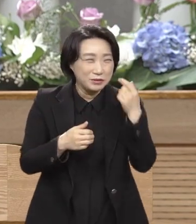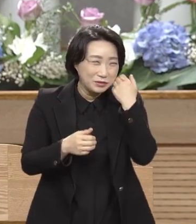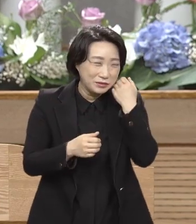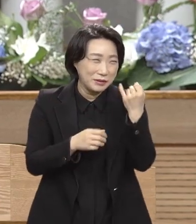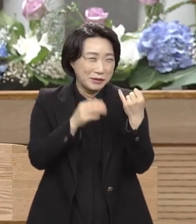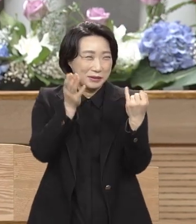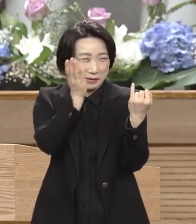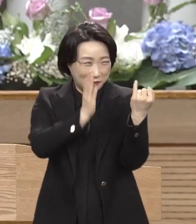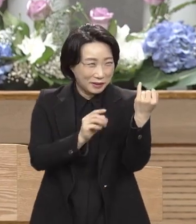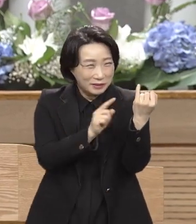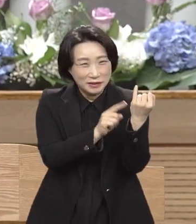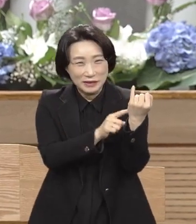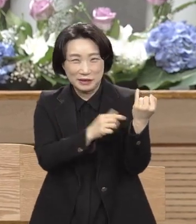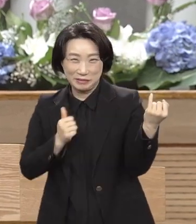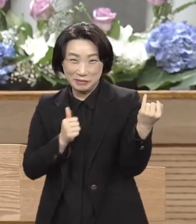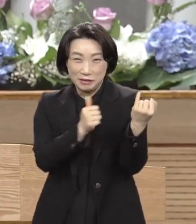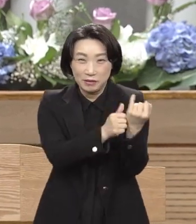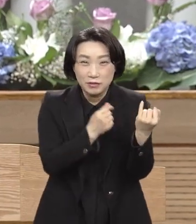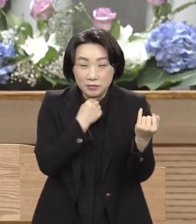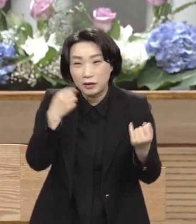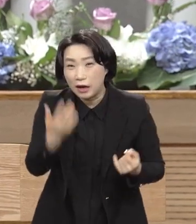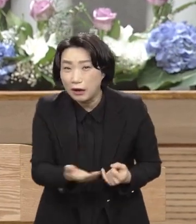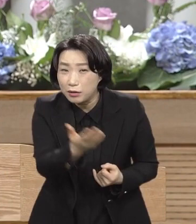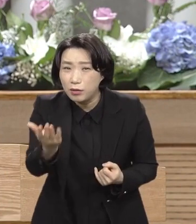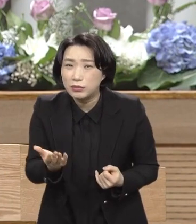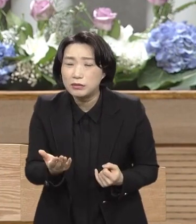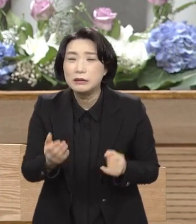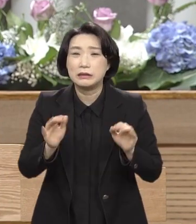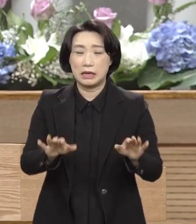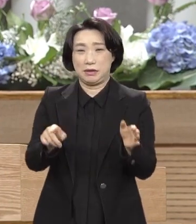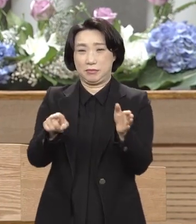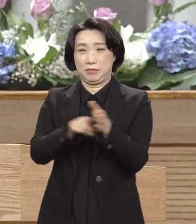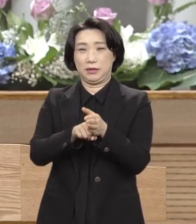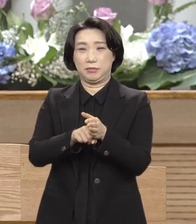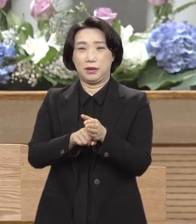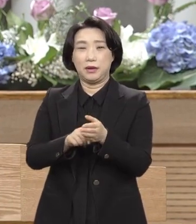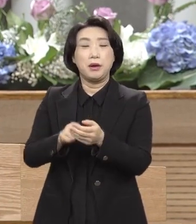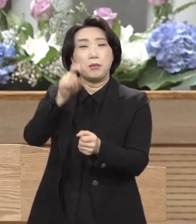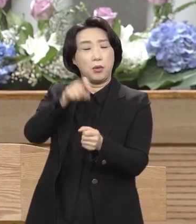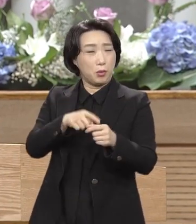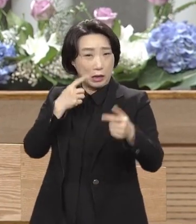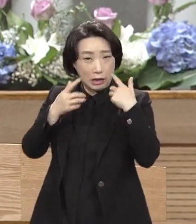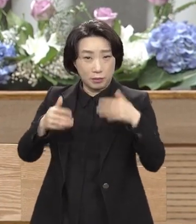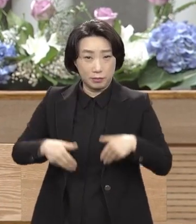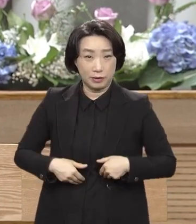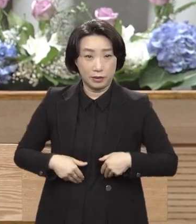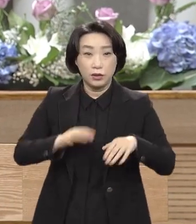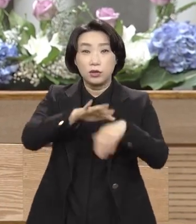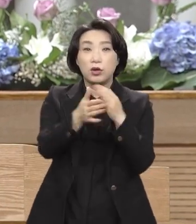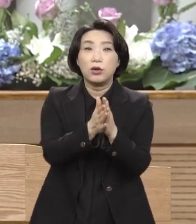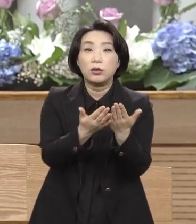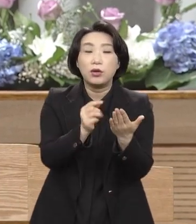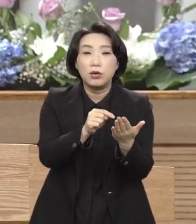그런 거야 우리는 믿음의 주제가 분명히 성경은 나에게 믿음을 주기 위해서